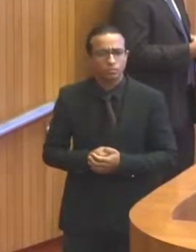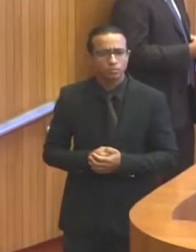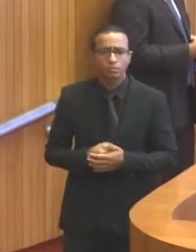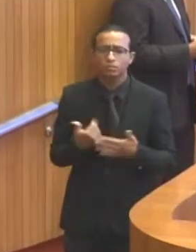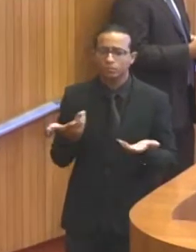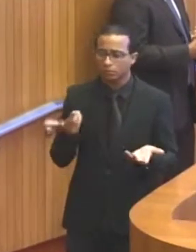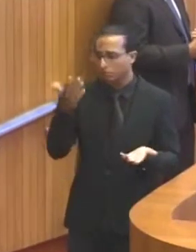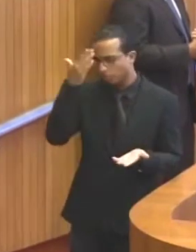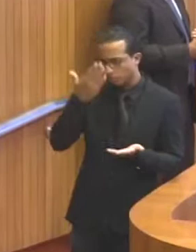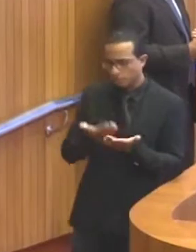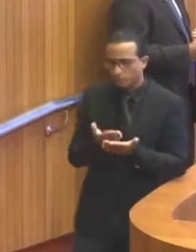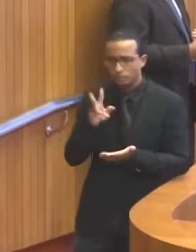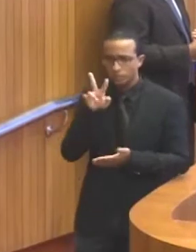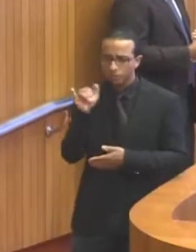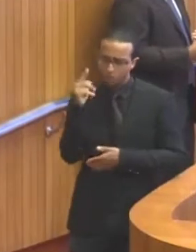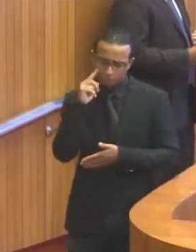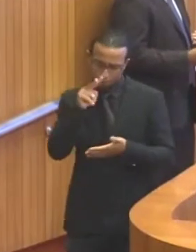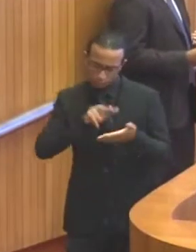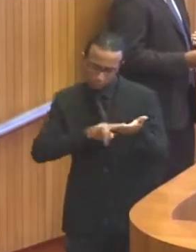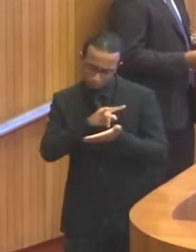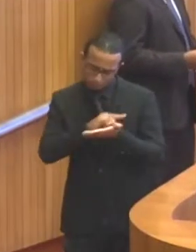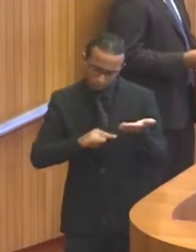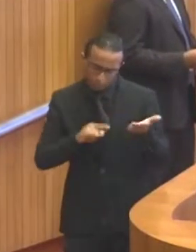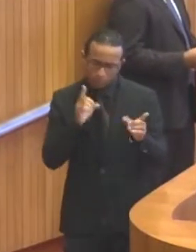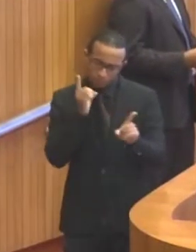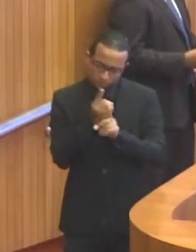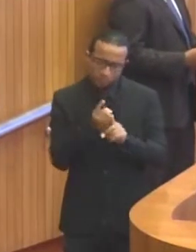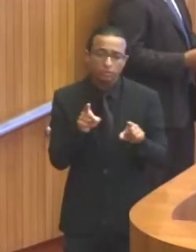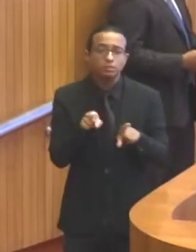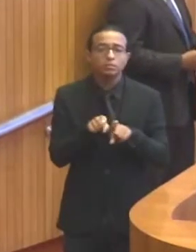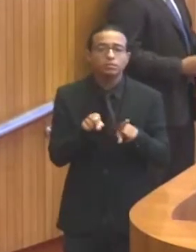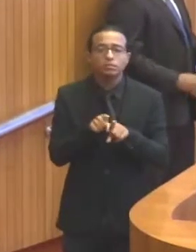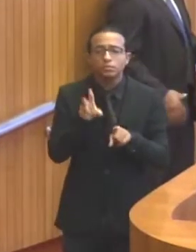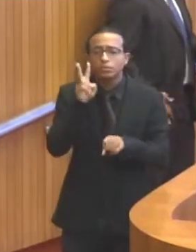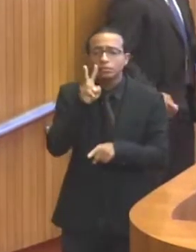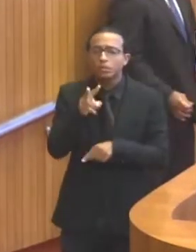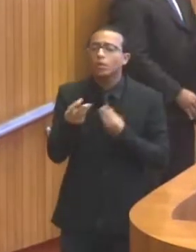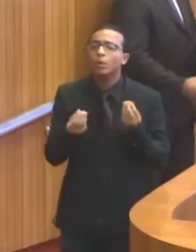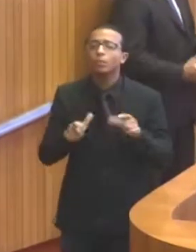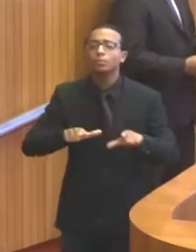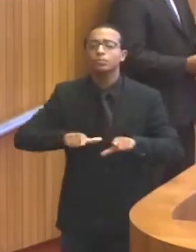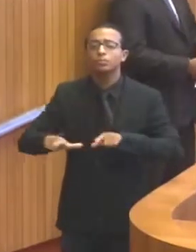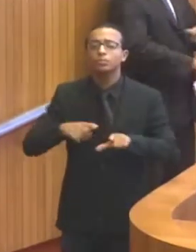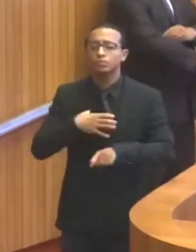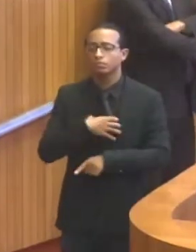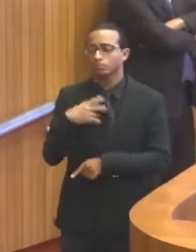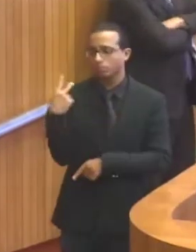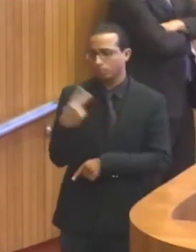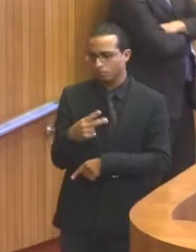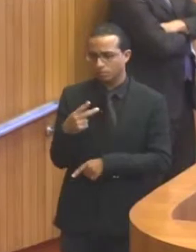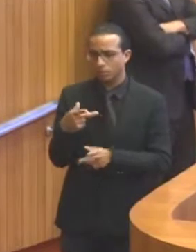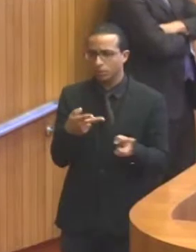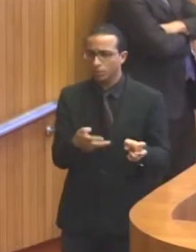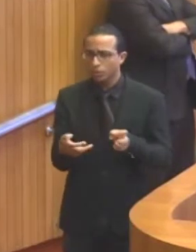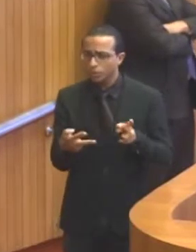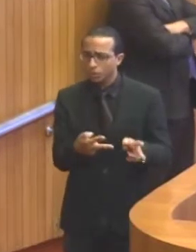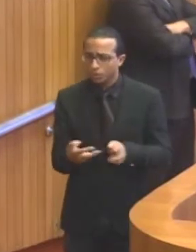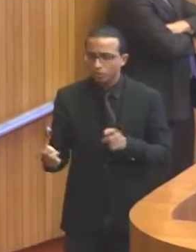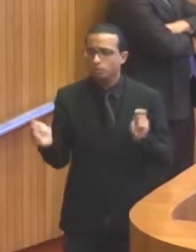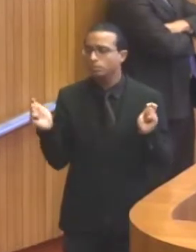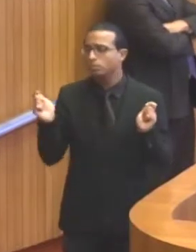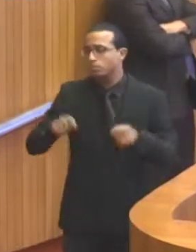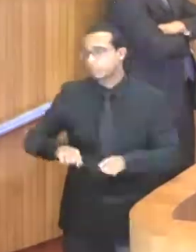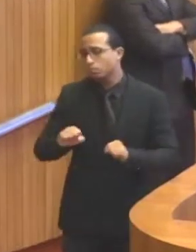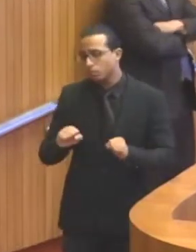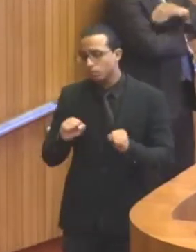verificação da documentação, também verificar a forma de operacionalização dessa extração, podendo,